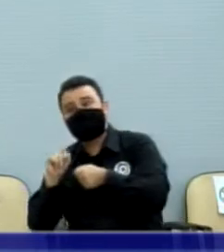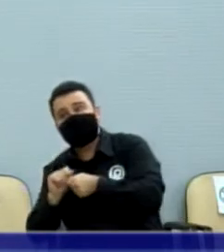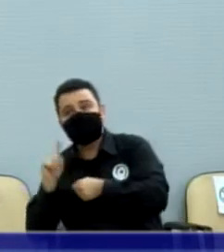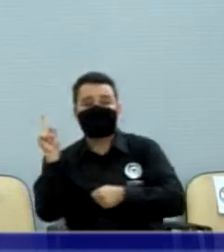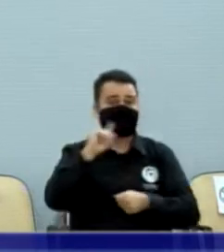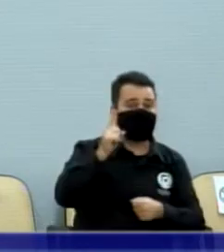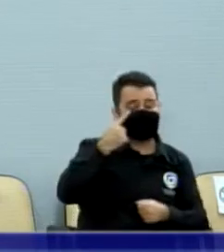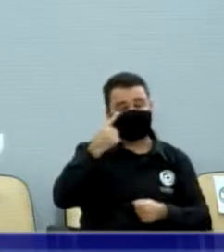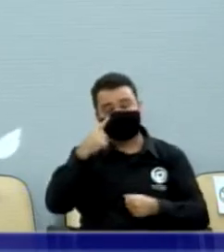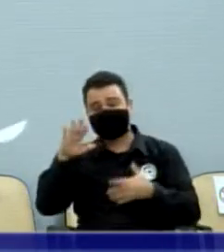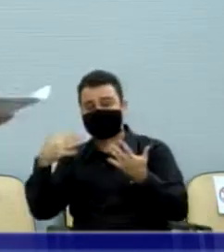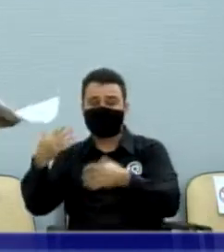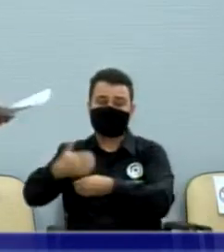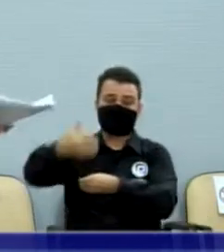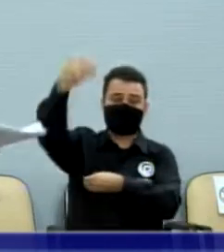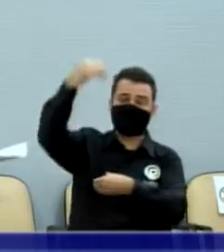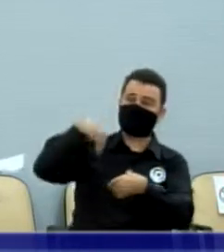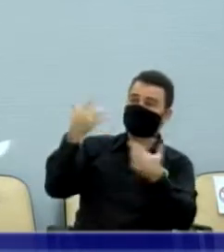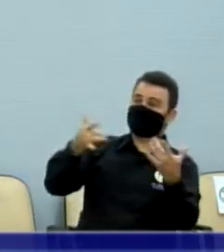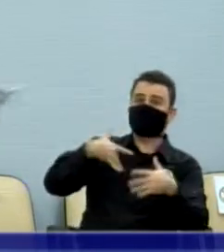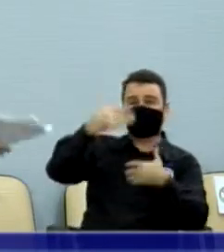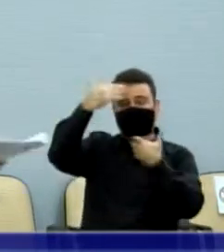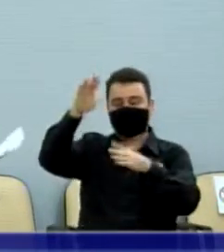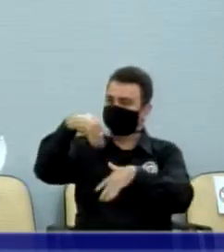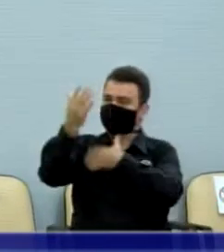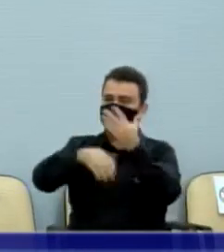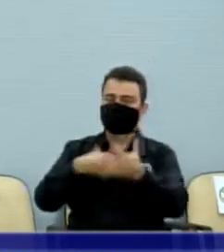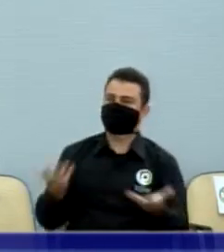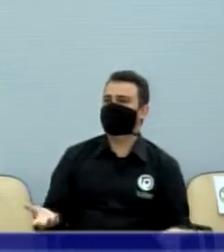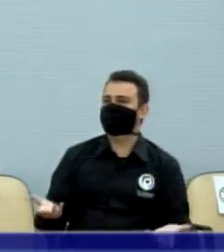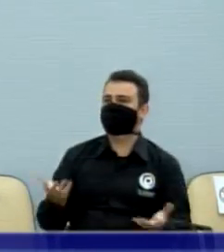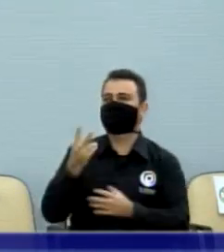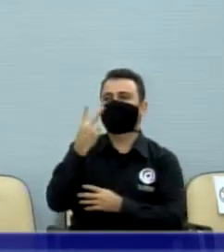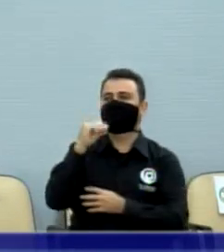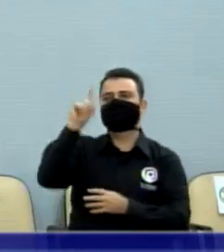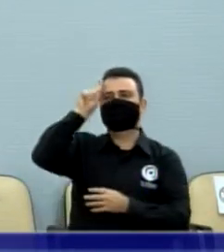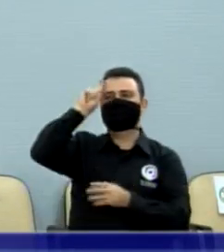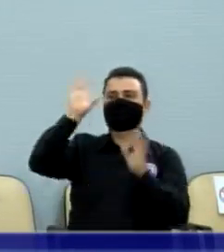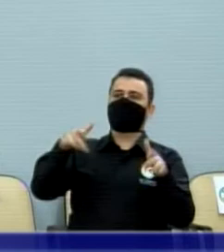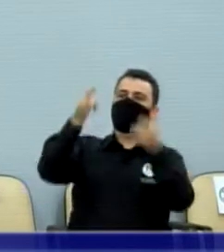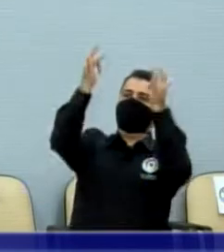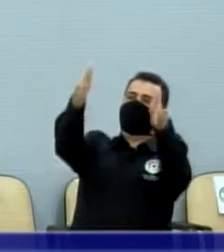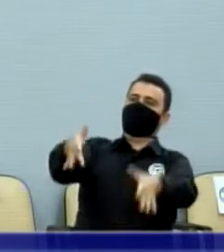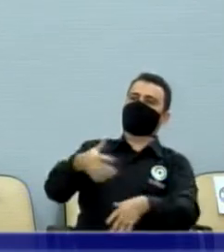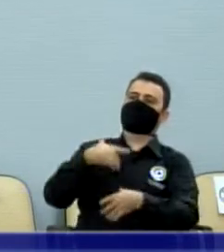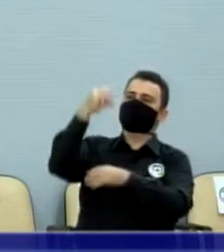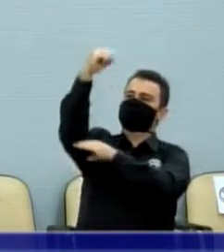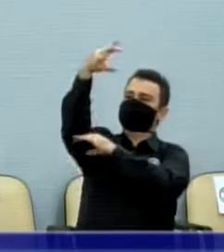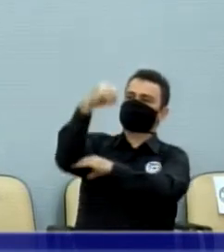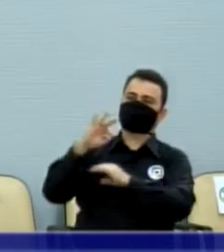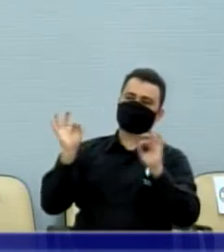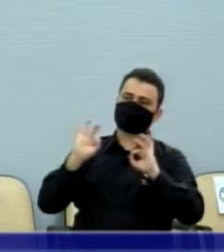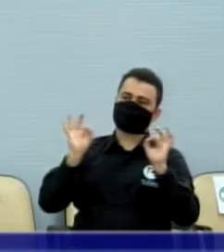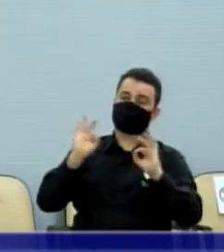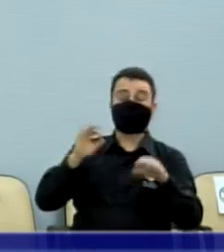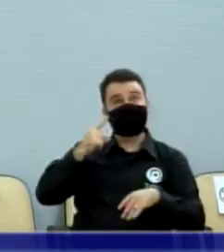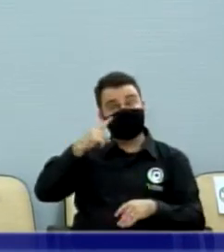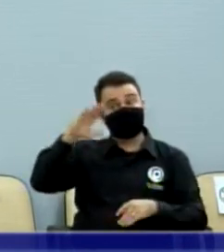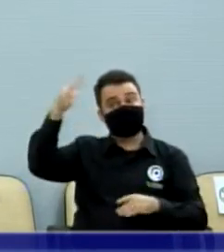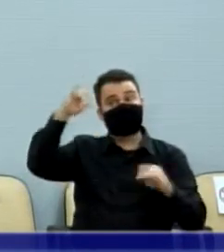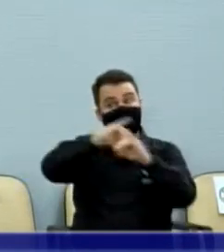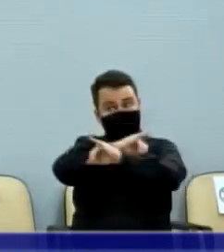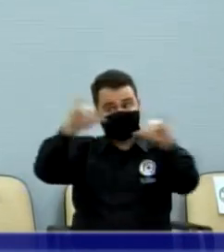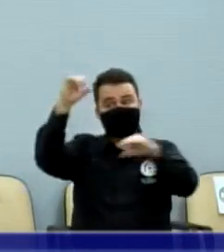faz, vai lá, coloca um poste, a gente vem, agradece, fala. E já tem 20 dias que aquele poste está ali. Espero que a gente possa ainda anunciar o semáforo.